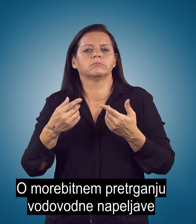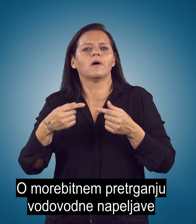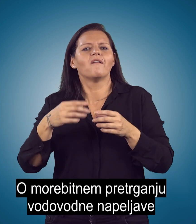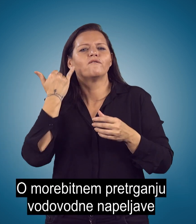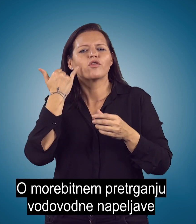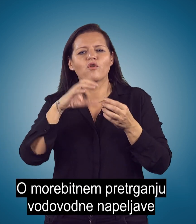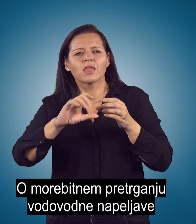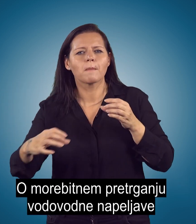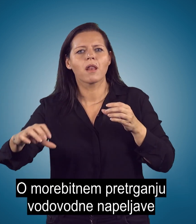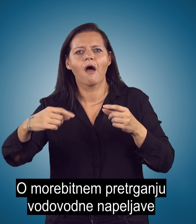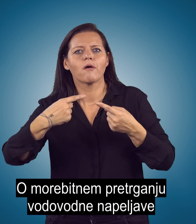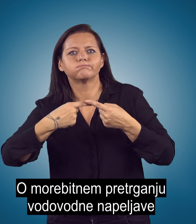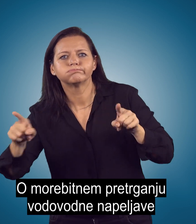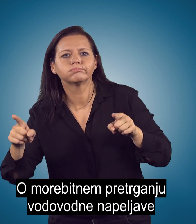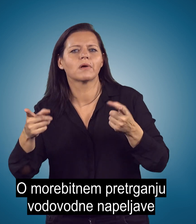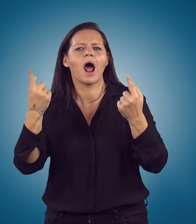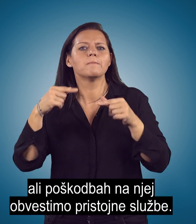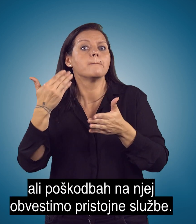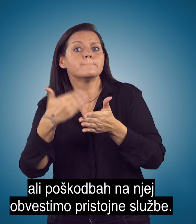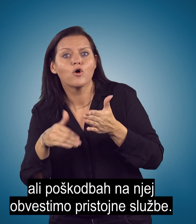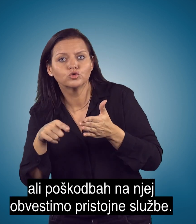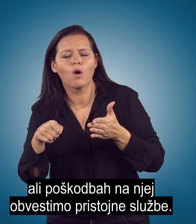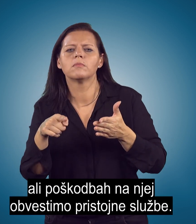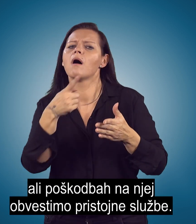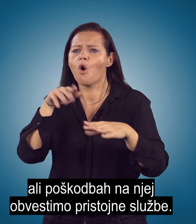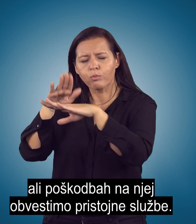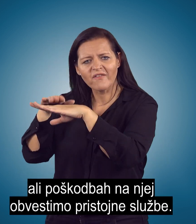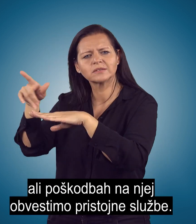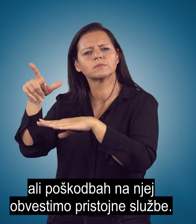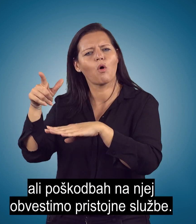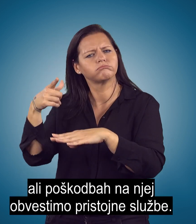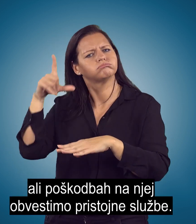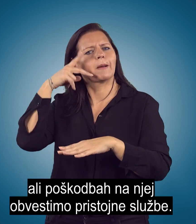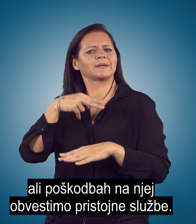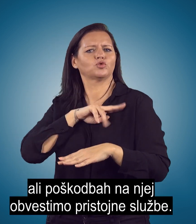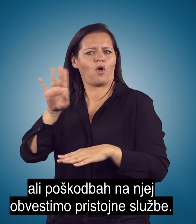vodovodne napeljave ali po škodbah na njej obvestimo pristojne službe.